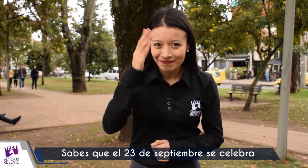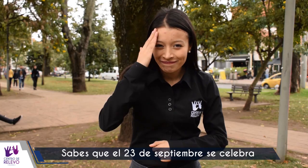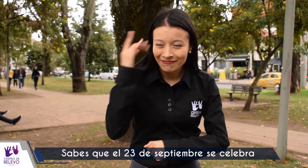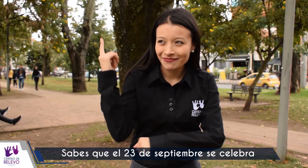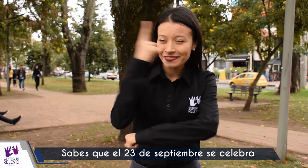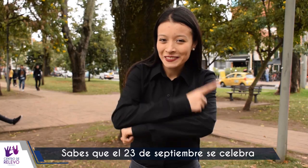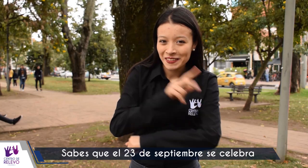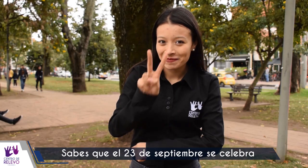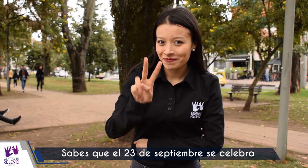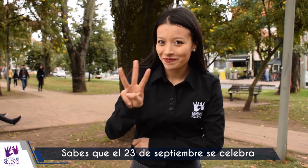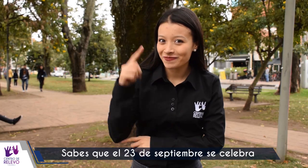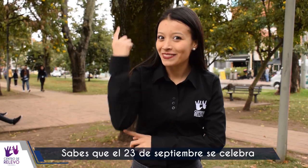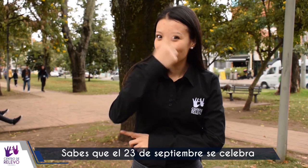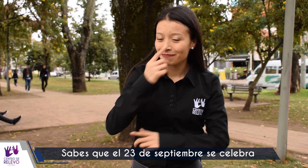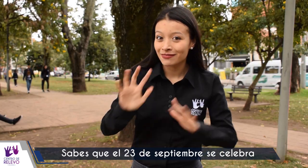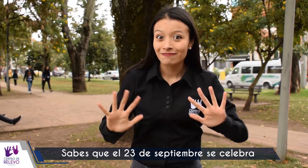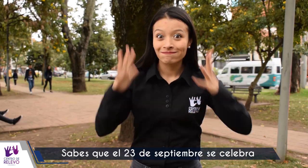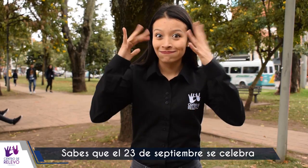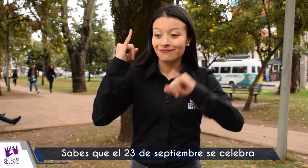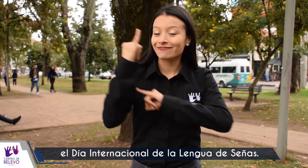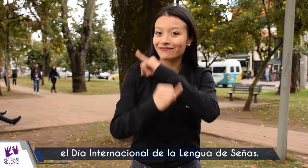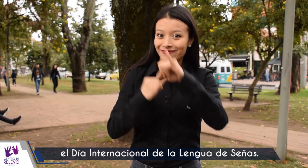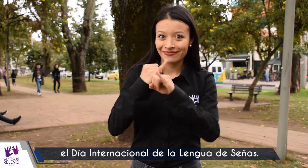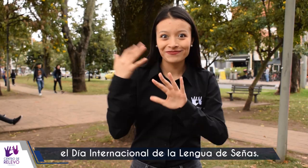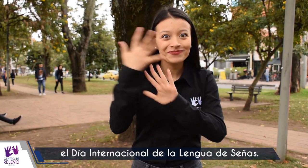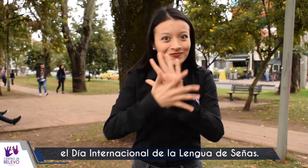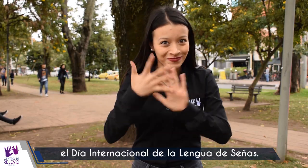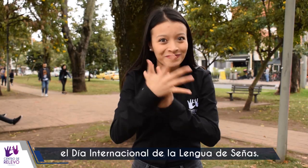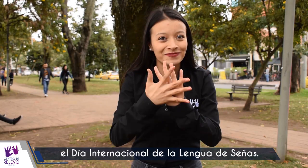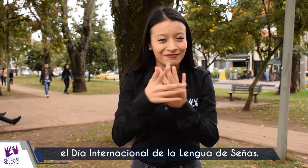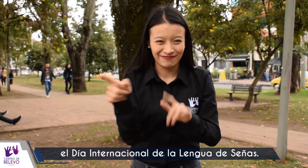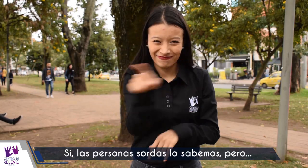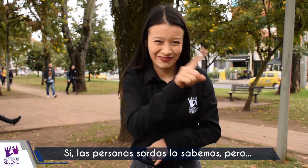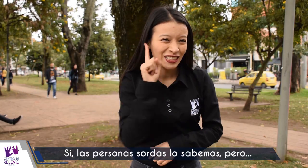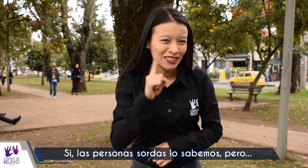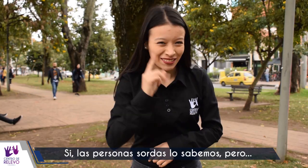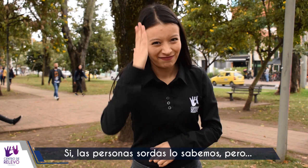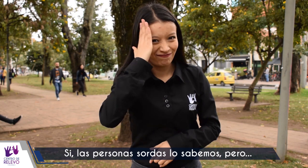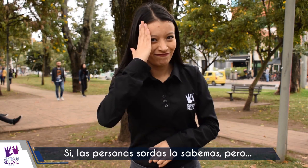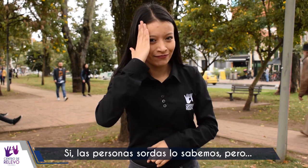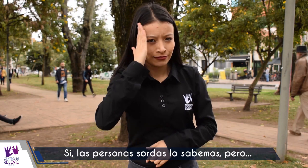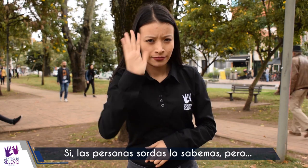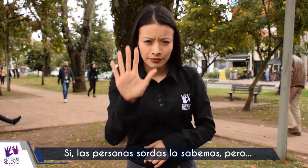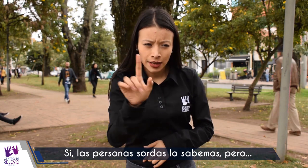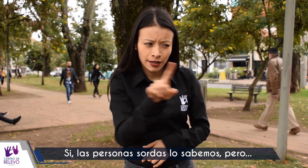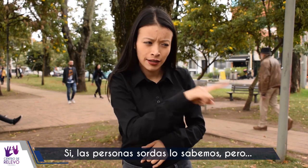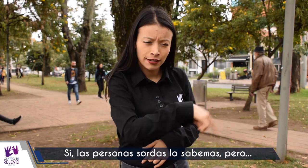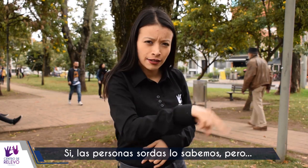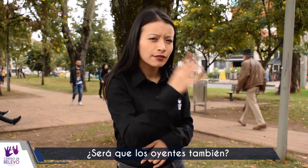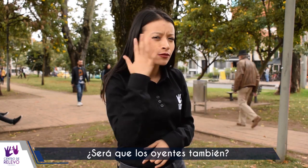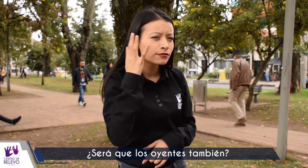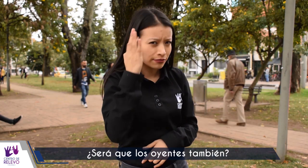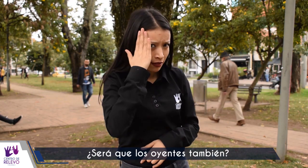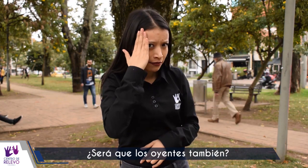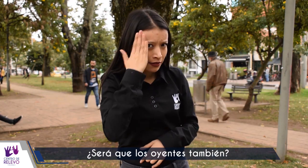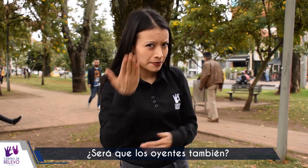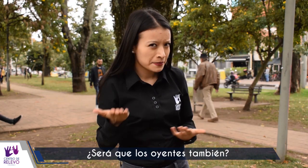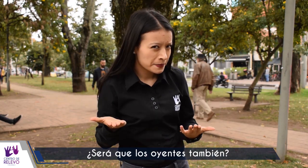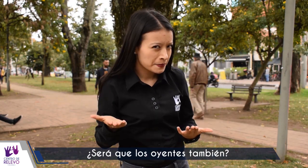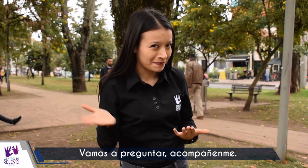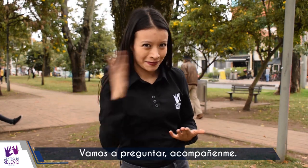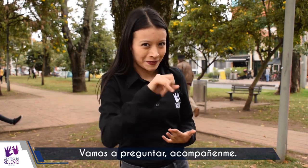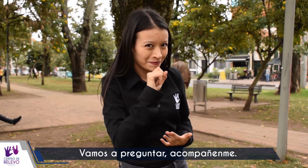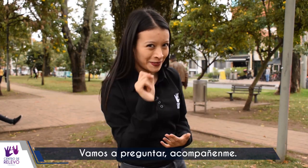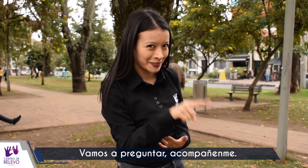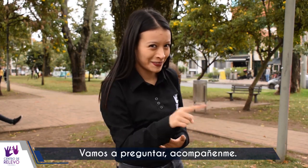¿Sabes que el 23 de septiembre se celebra el Día Internacional de la Lengua de Señas? Sí, las personas sordas lo sabemos, pero ¿será que los